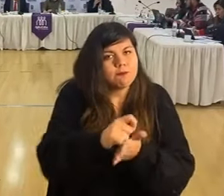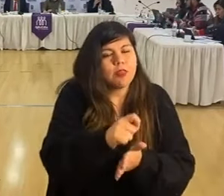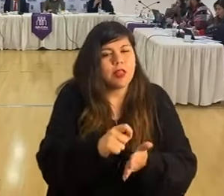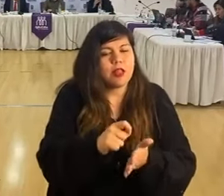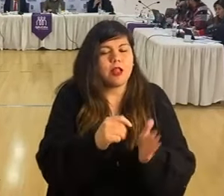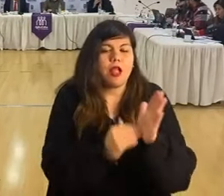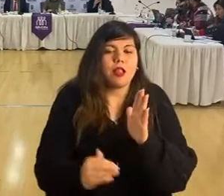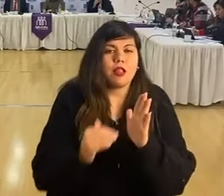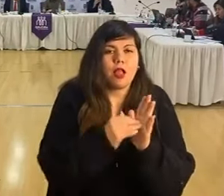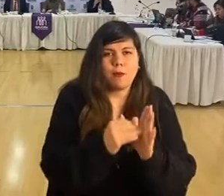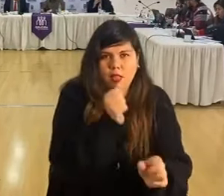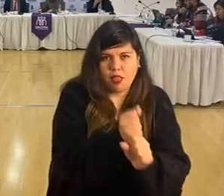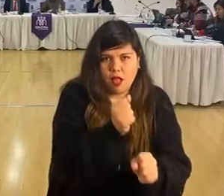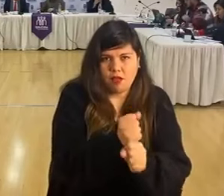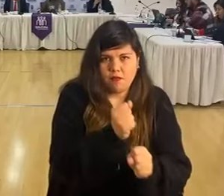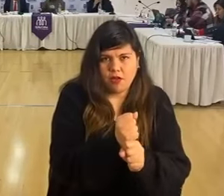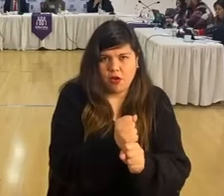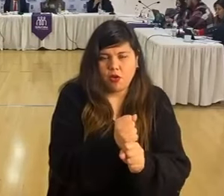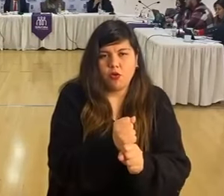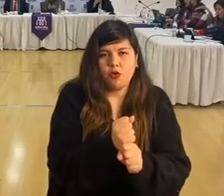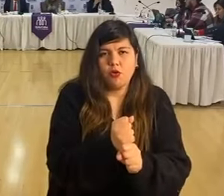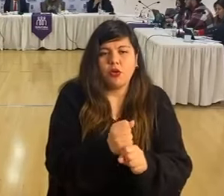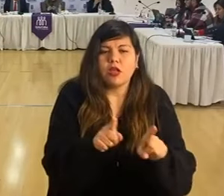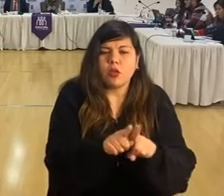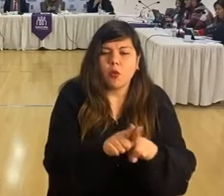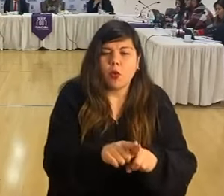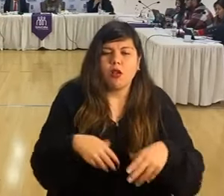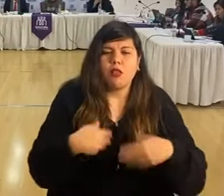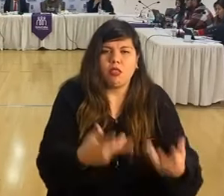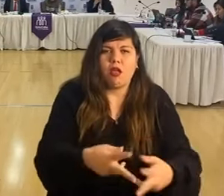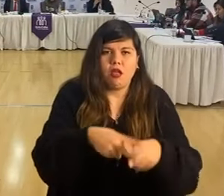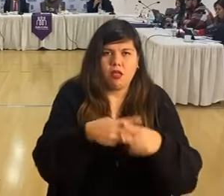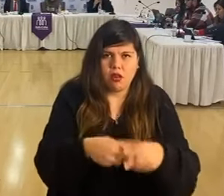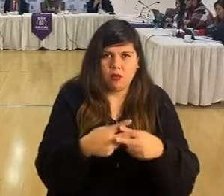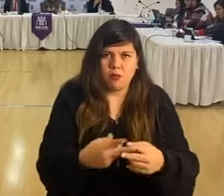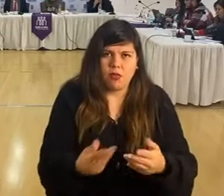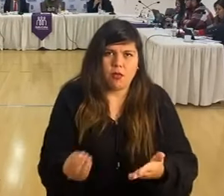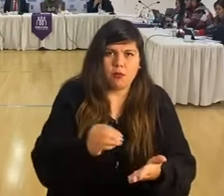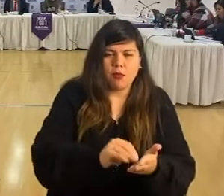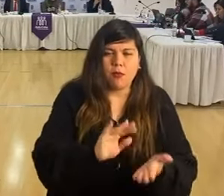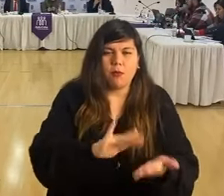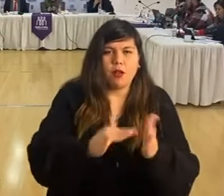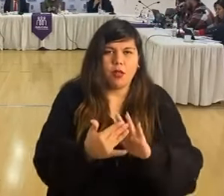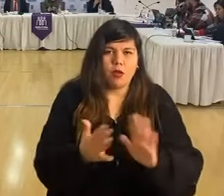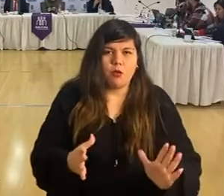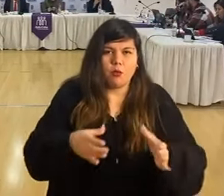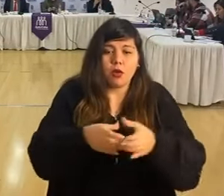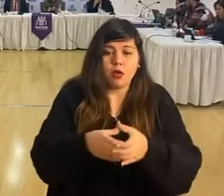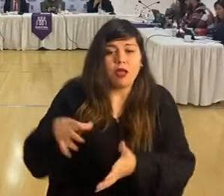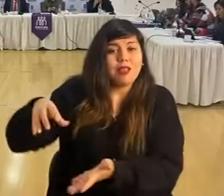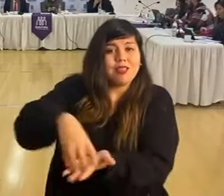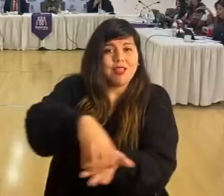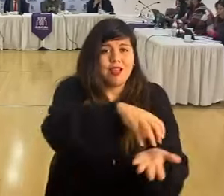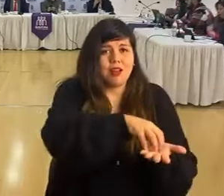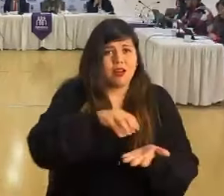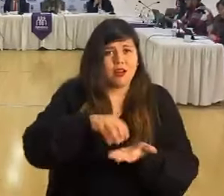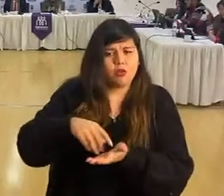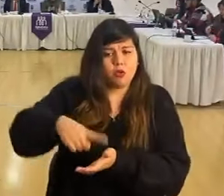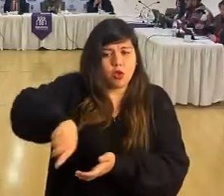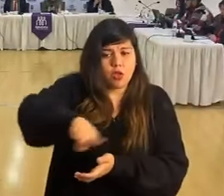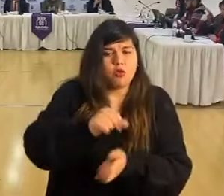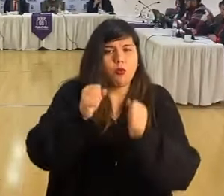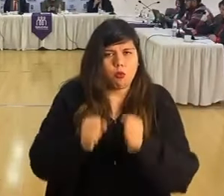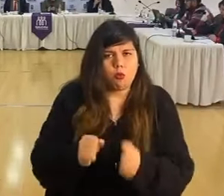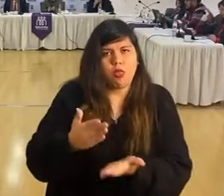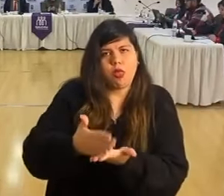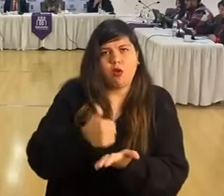trabajo, ¿cierto? Que constituye una herramienta más para la comunidad que en los territorios se organiza, ¿cierto? Y